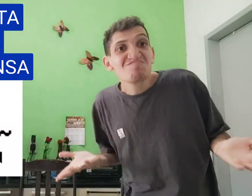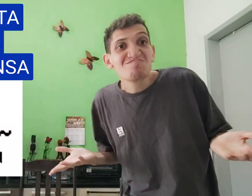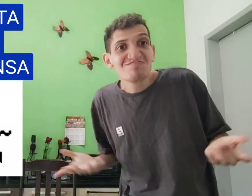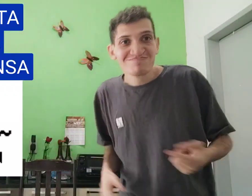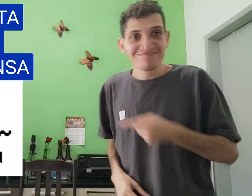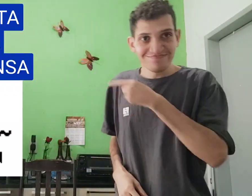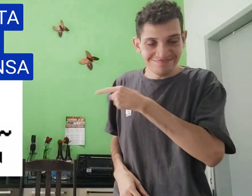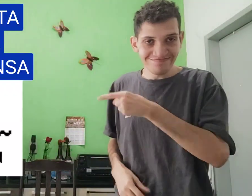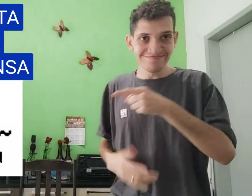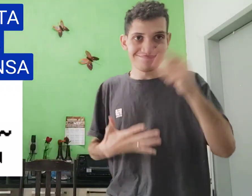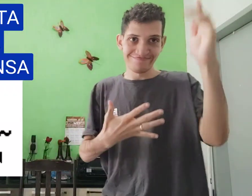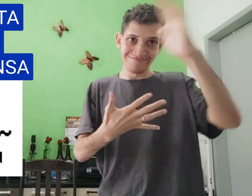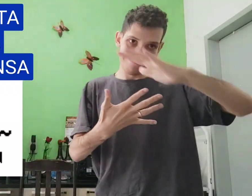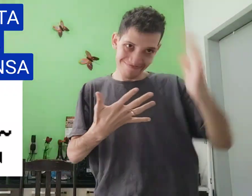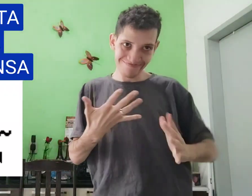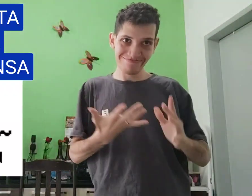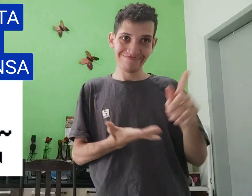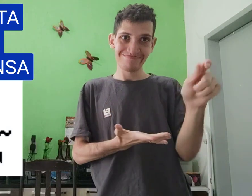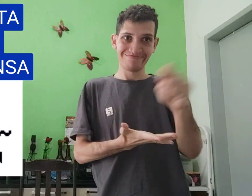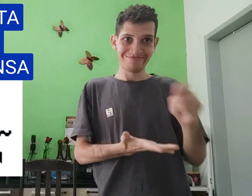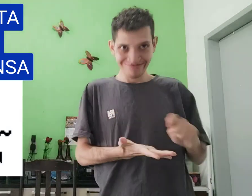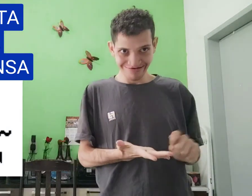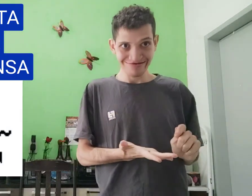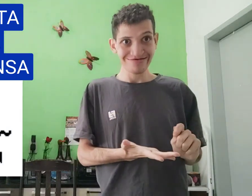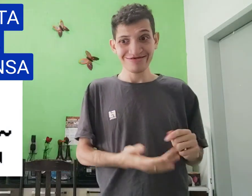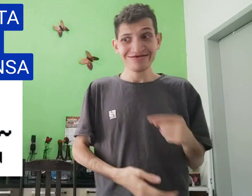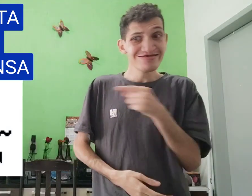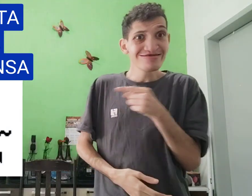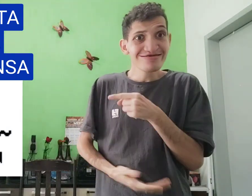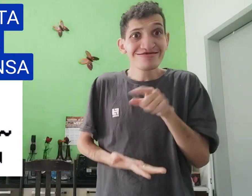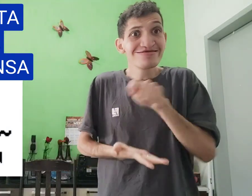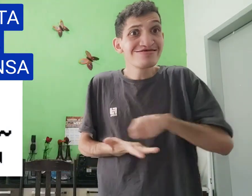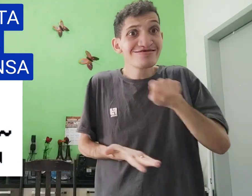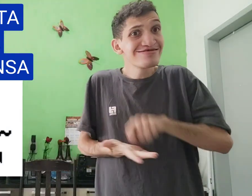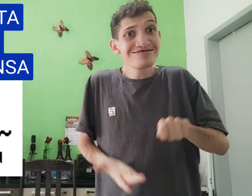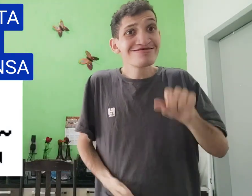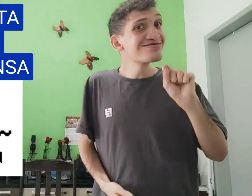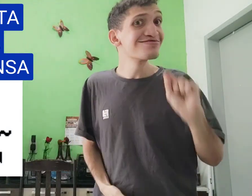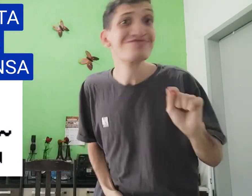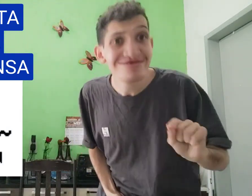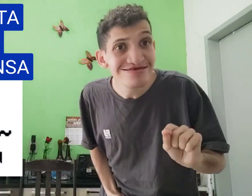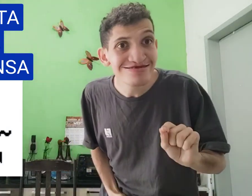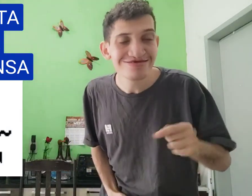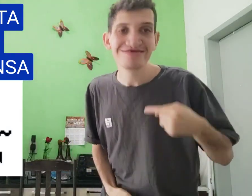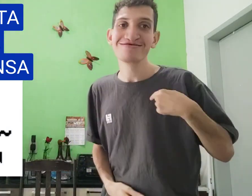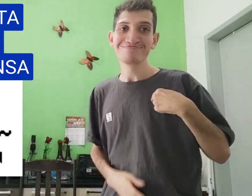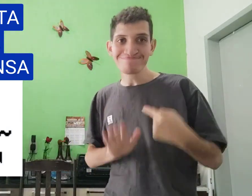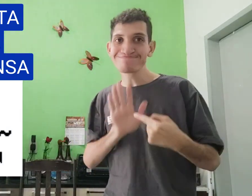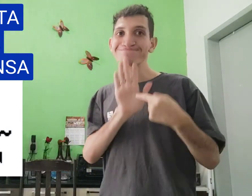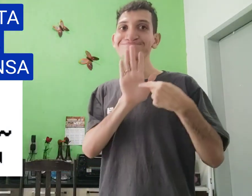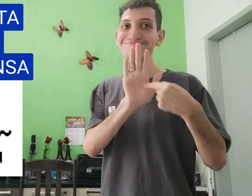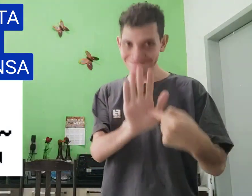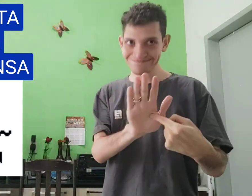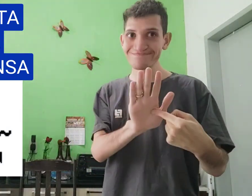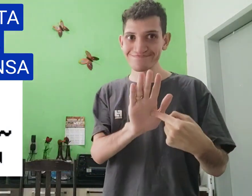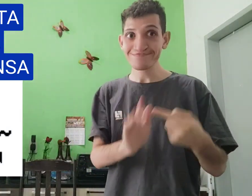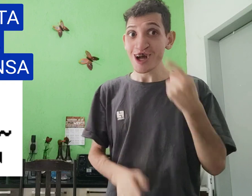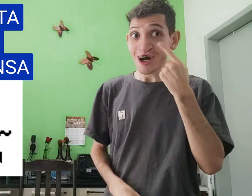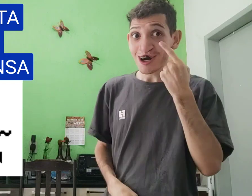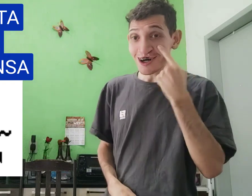Parapapapá! Isso aqui o que é? Isso, livra de escrita! E isso escrito o que? Ah, eu mostrei